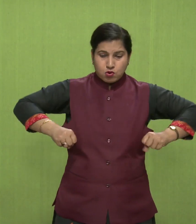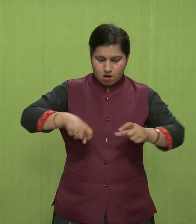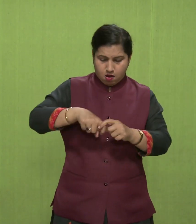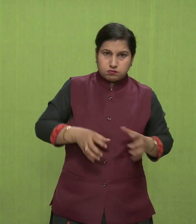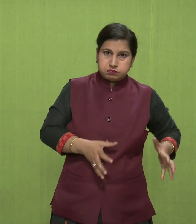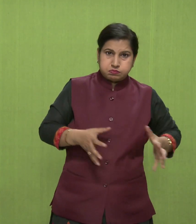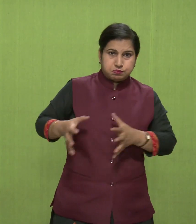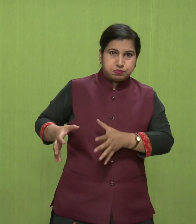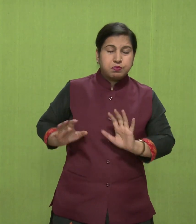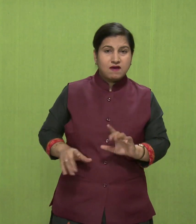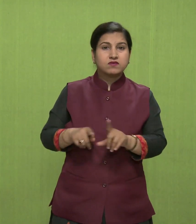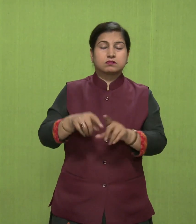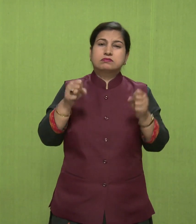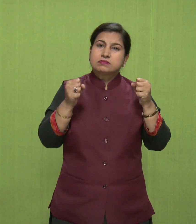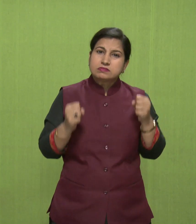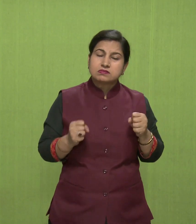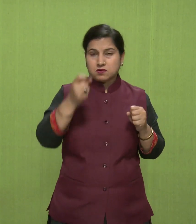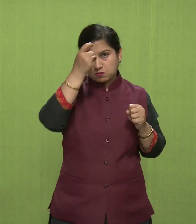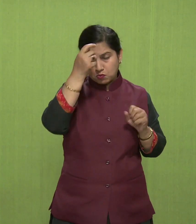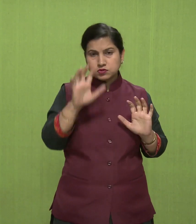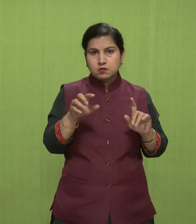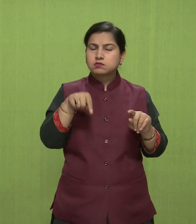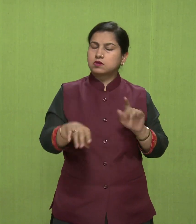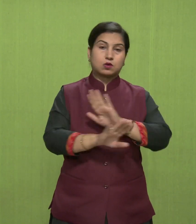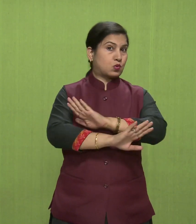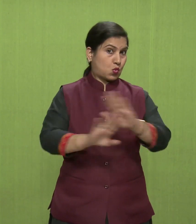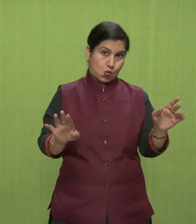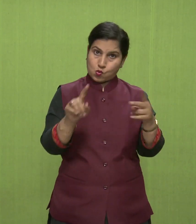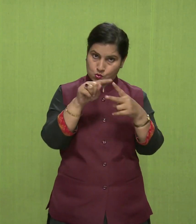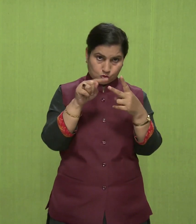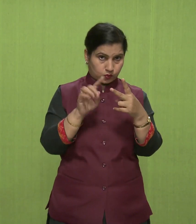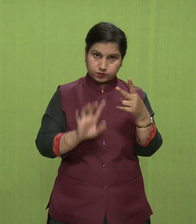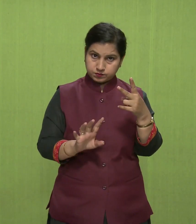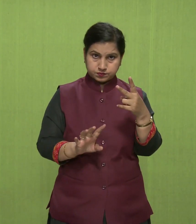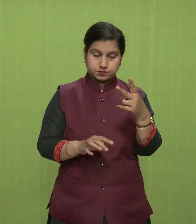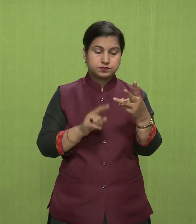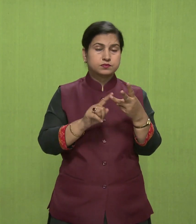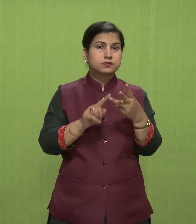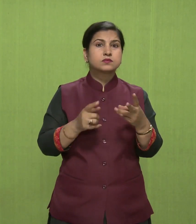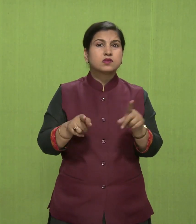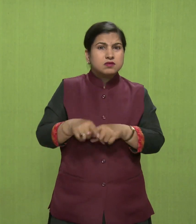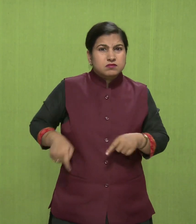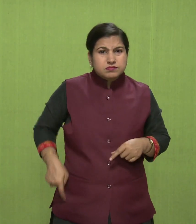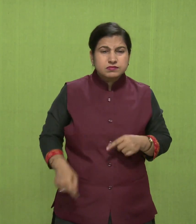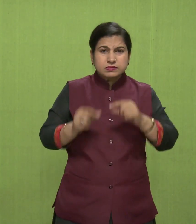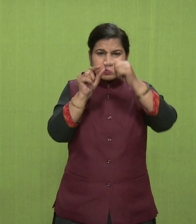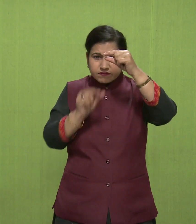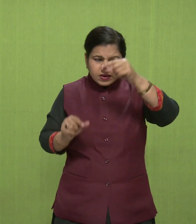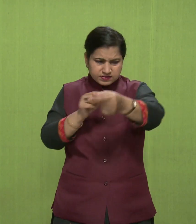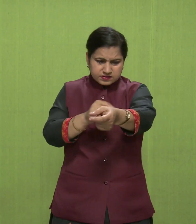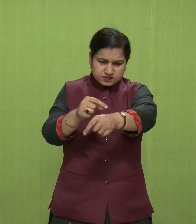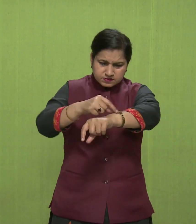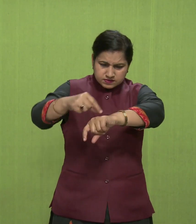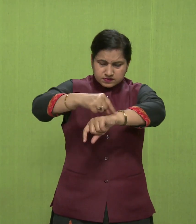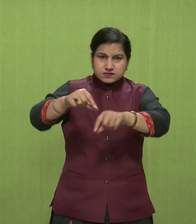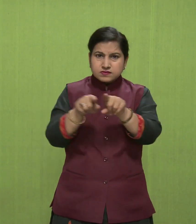बैटने में इस आसन में अगर परिशानी हो तो उन्हें यह आसन नहीं करना चाहिए, जिनको varicose veins की शिकायत